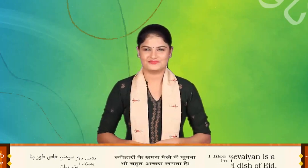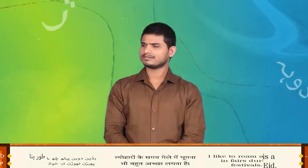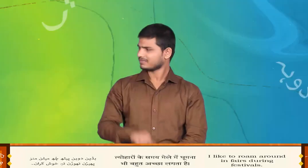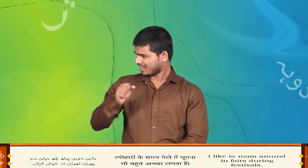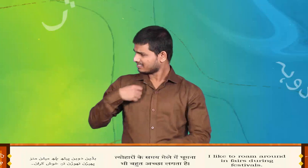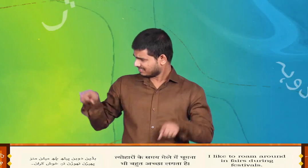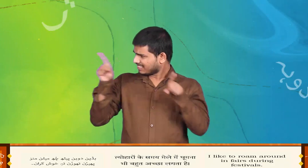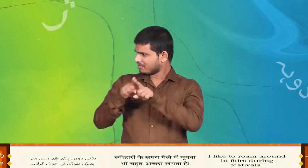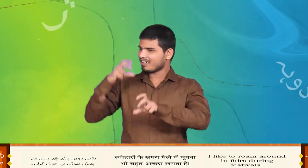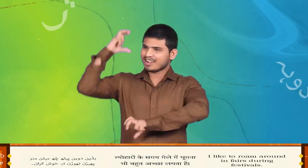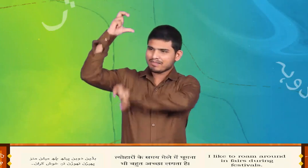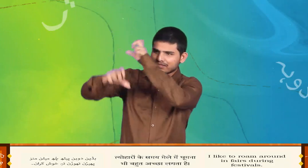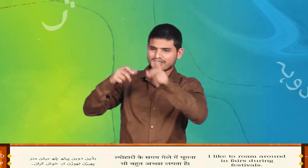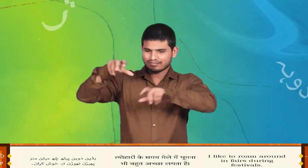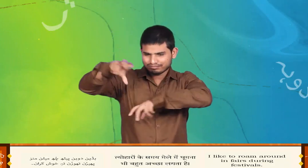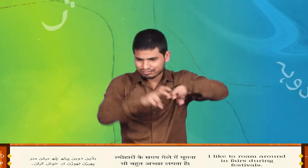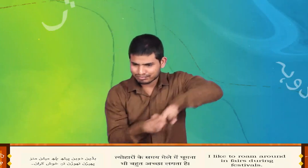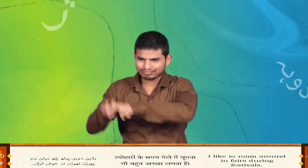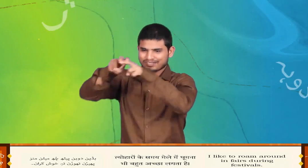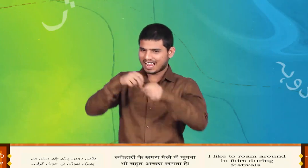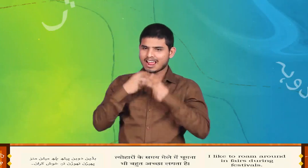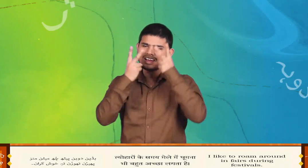आप मैं ते छो फिरुन तोर न खोश करान